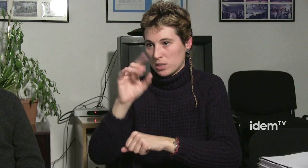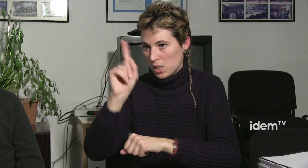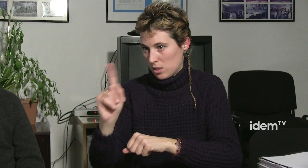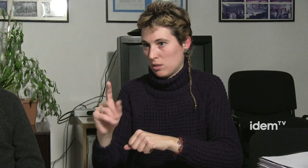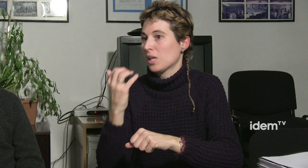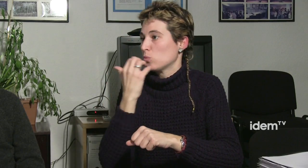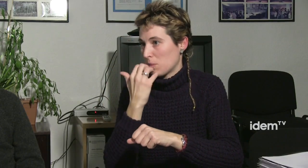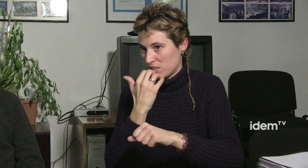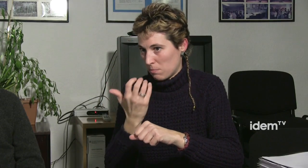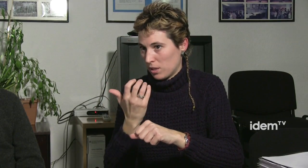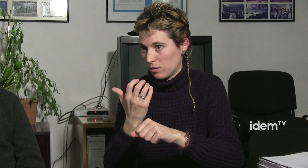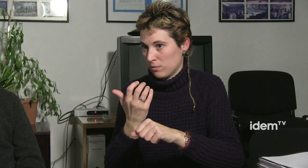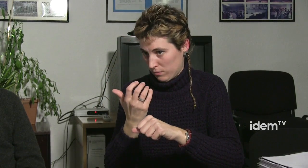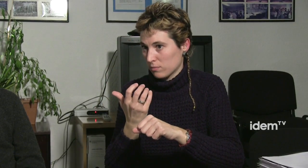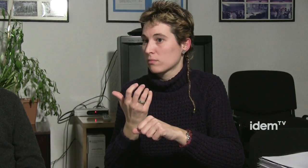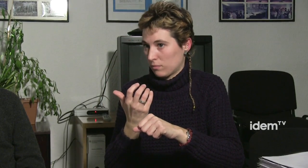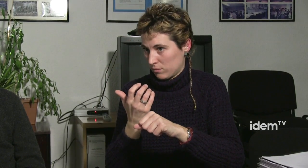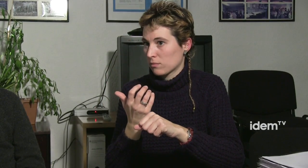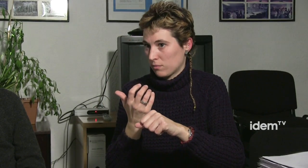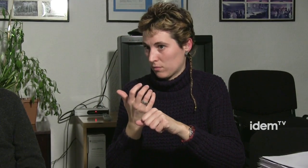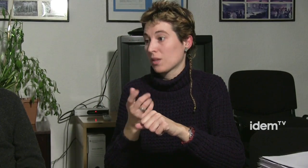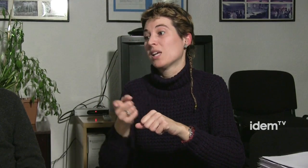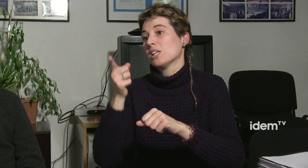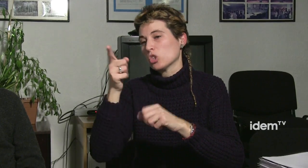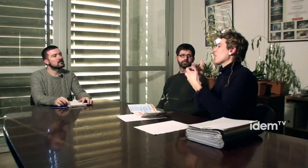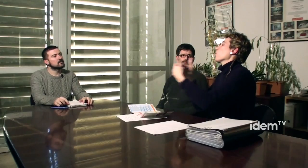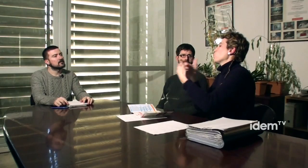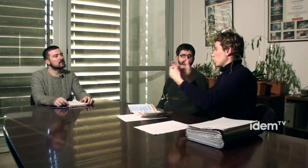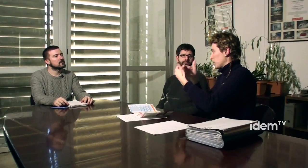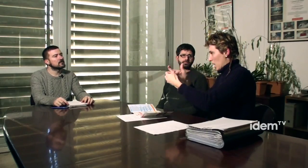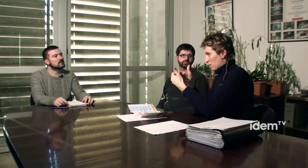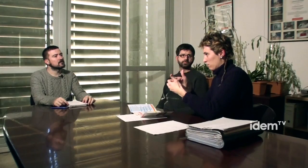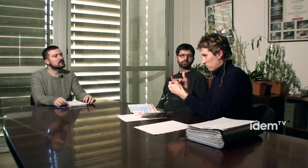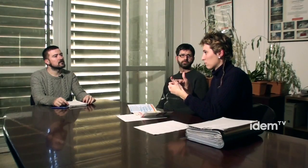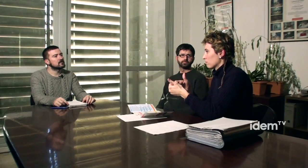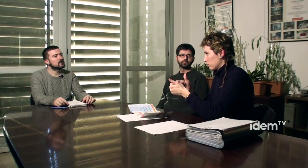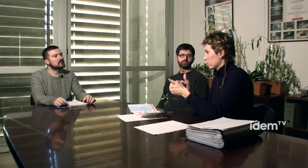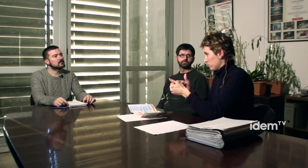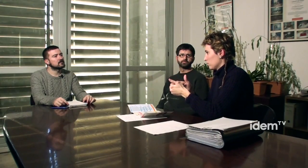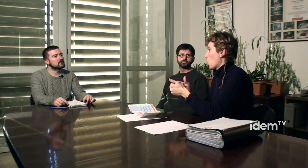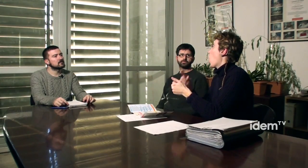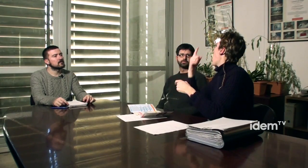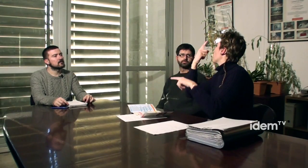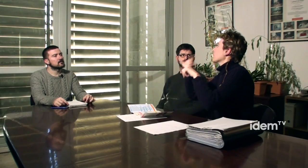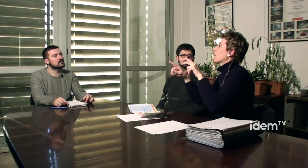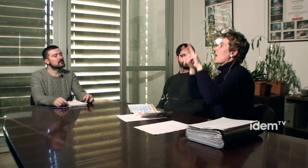les assignatures interpretades i amb això continuem lluitant.